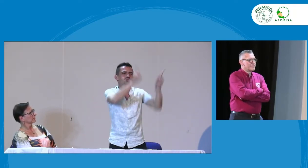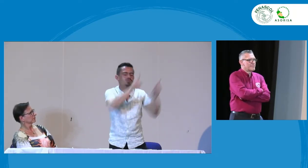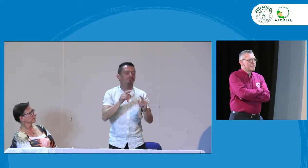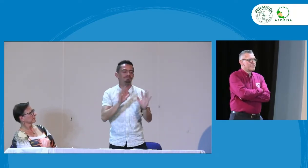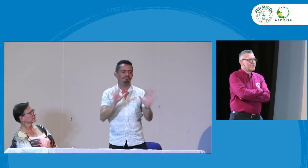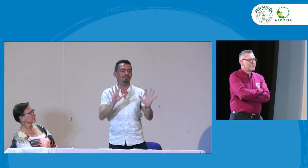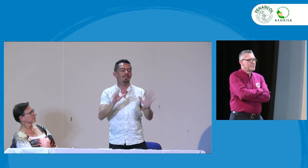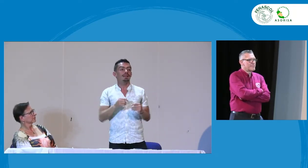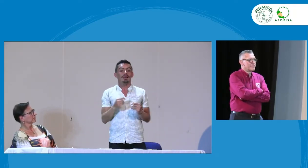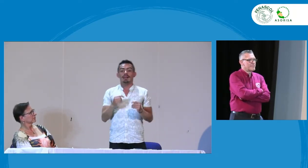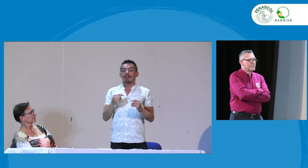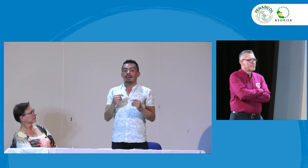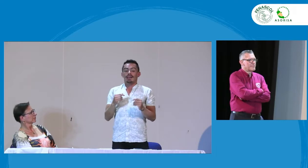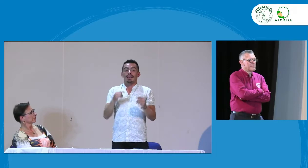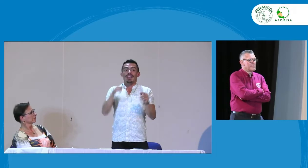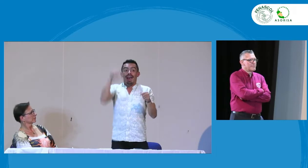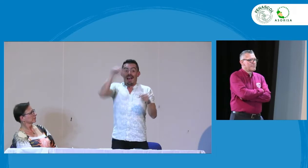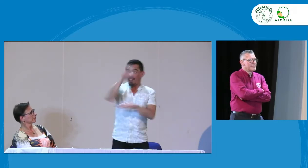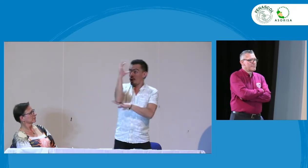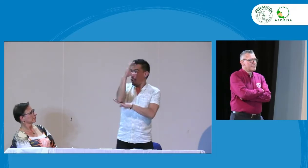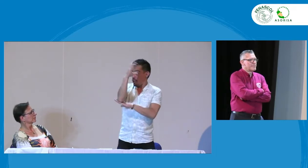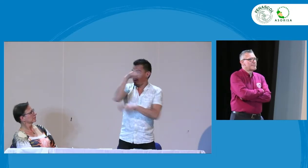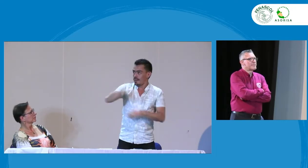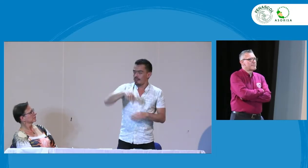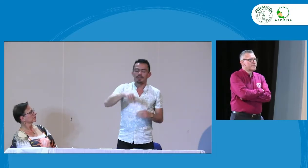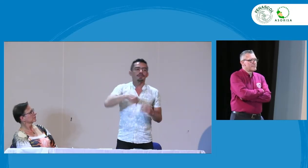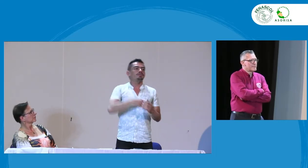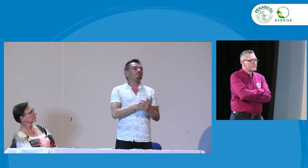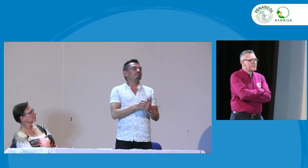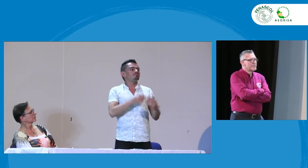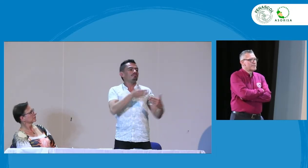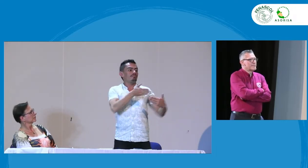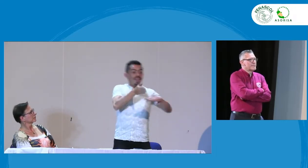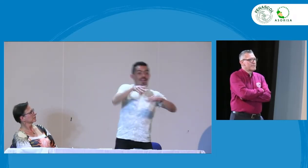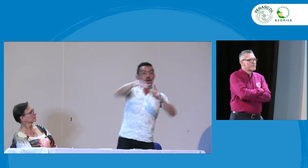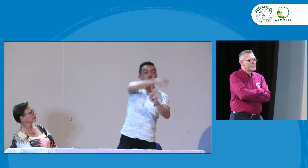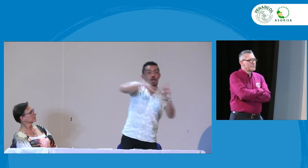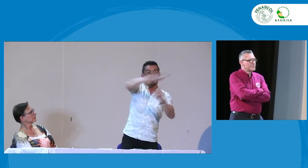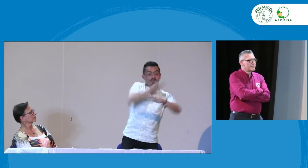en relación con lo que hace a CEDUS y lo que hemos hecho como profesionales sordos a nivel nacional